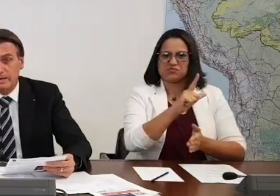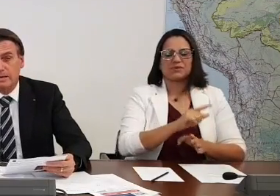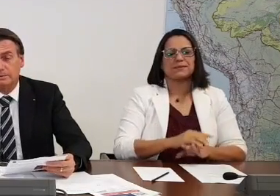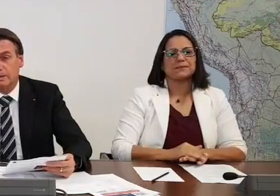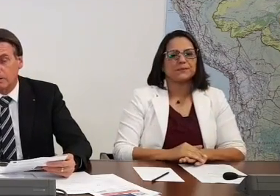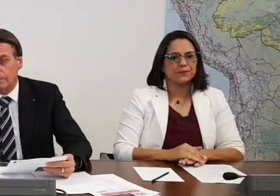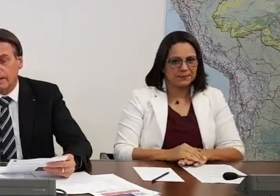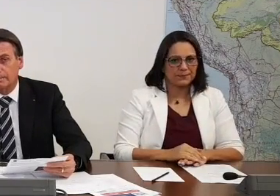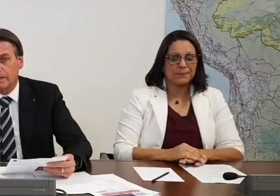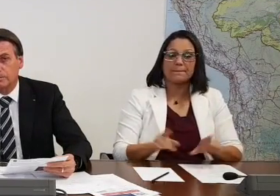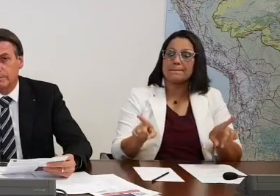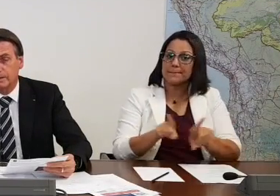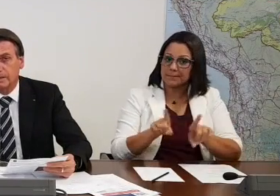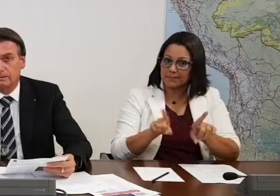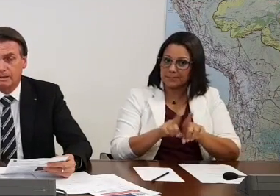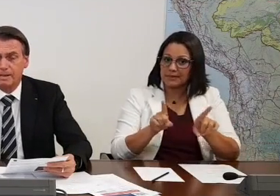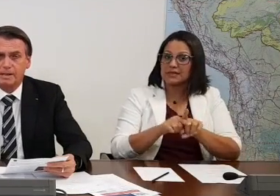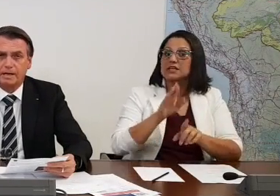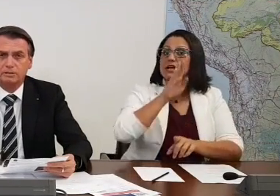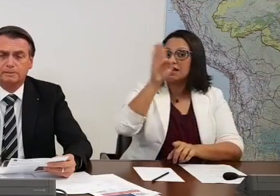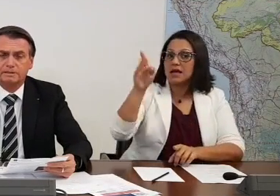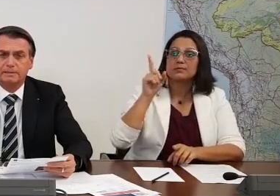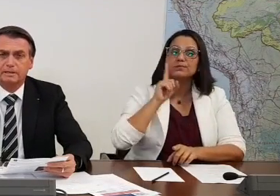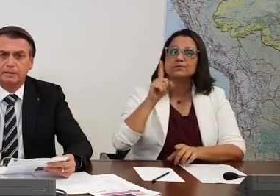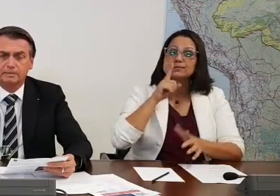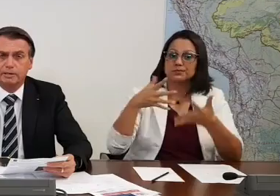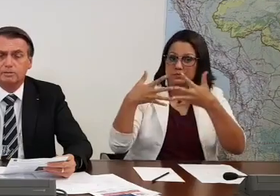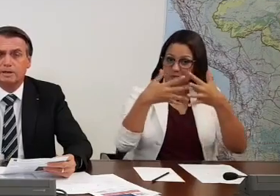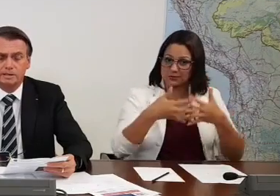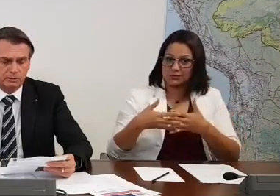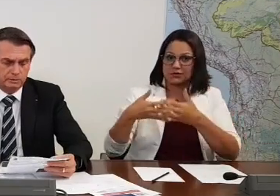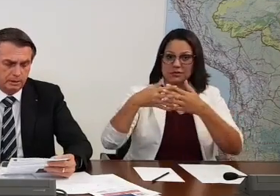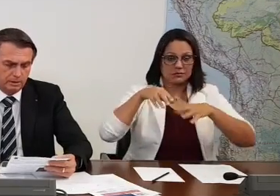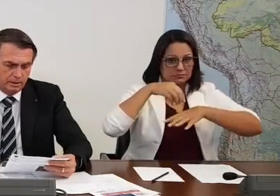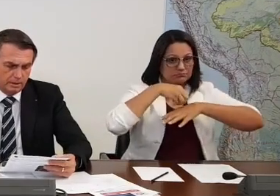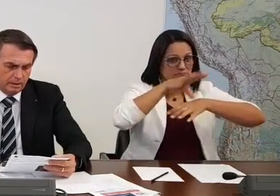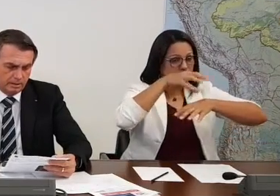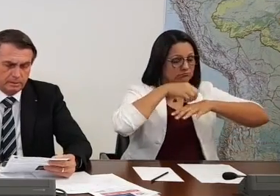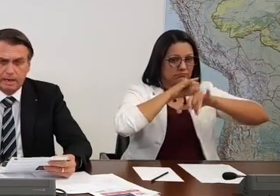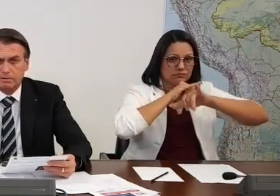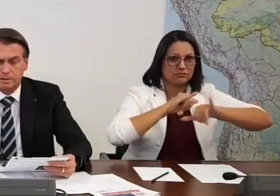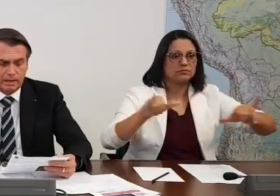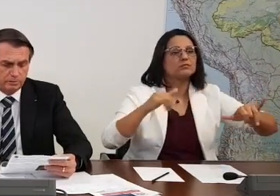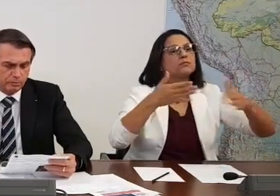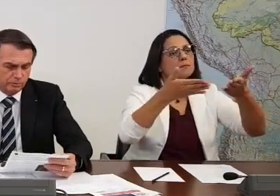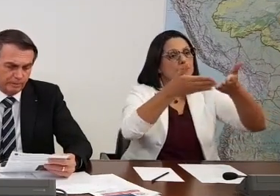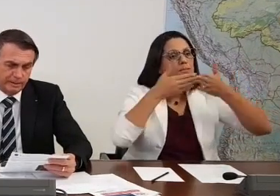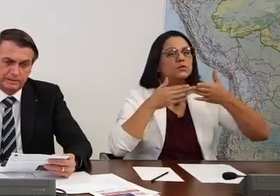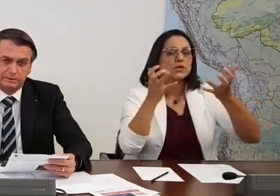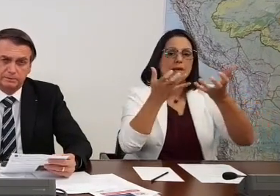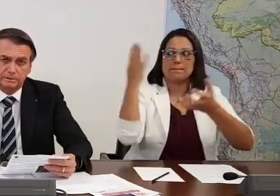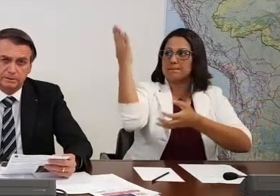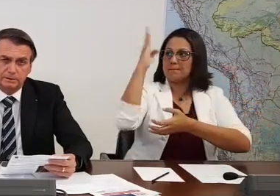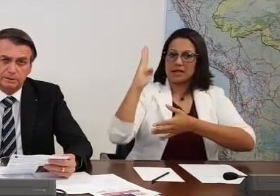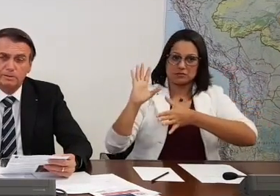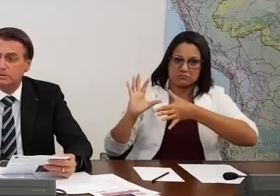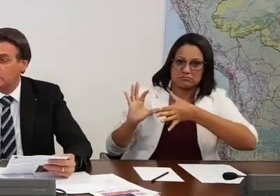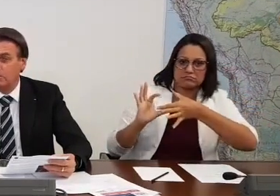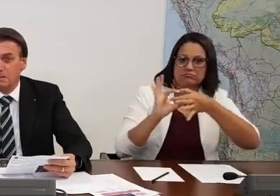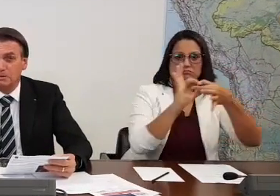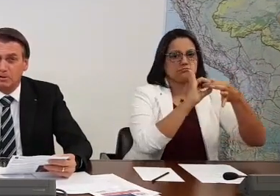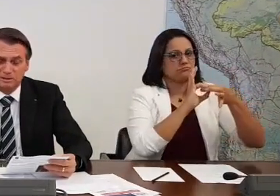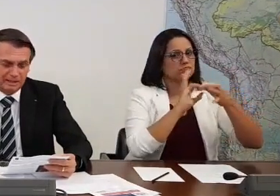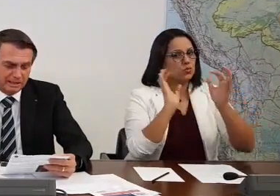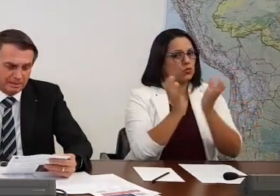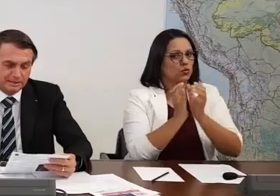Também, né, tá no parlamento americano uma mensagem do presidente americano pra que o Brasil integre o seleto grupo aí de, não